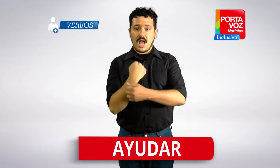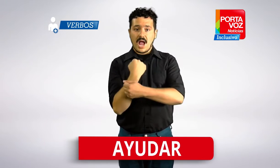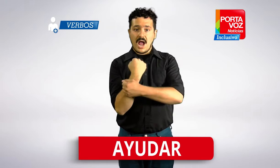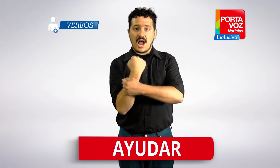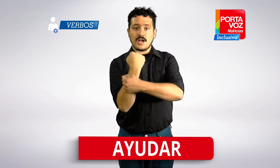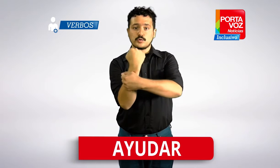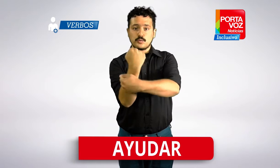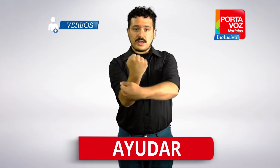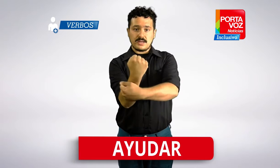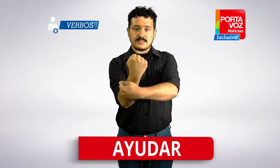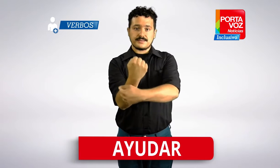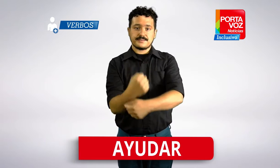Ayudar.